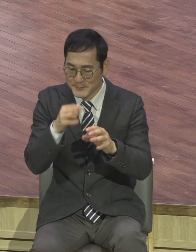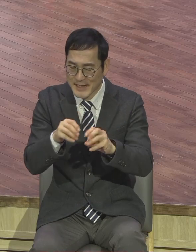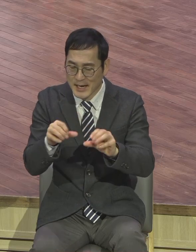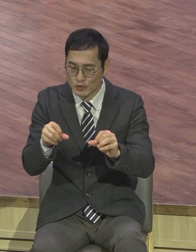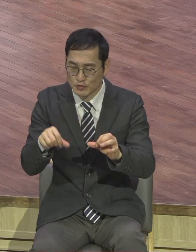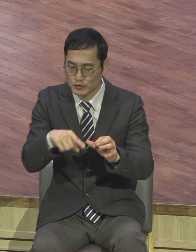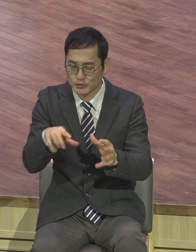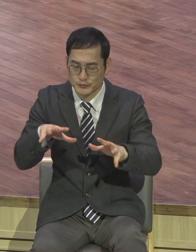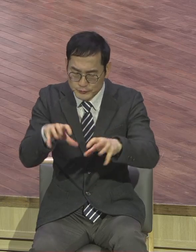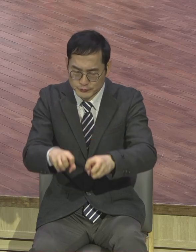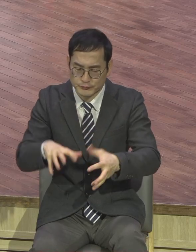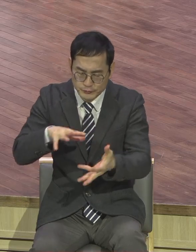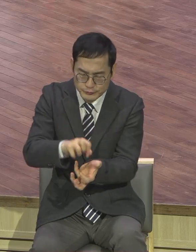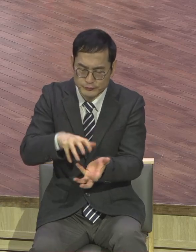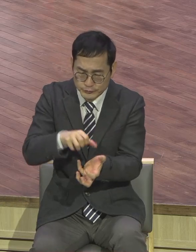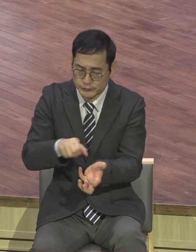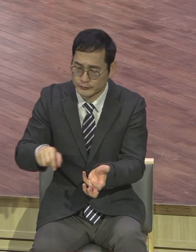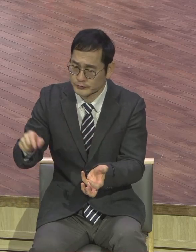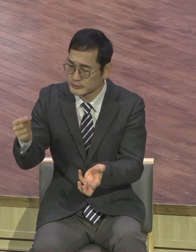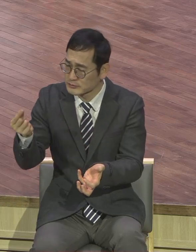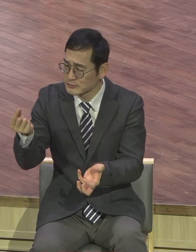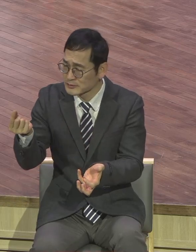전부 부풀게 한 누룩과 같으니라.